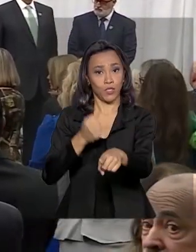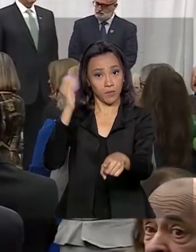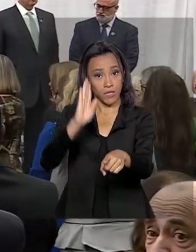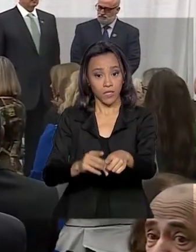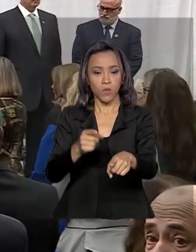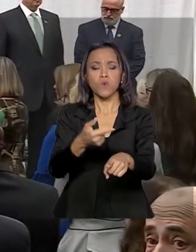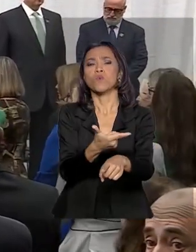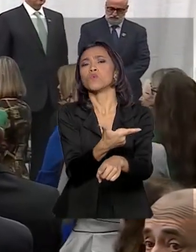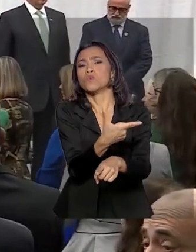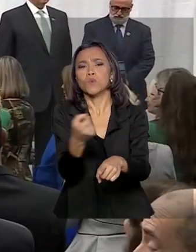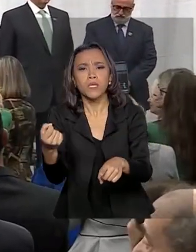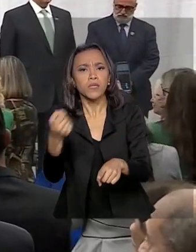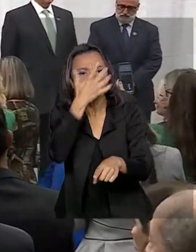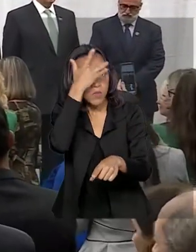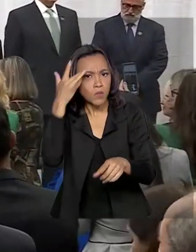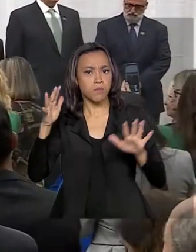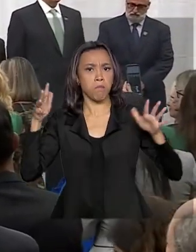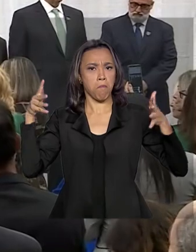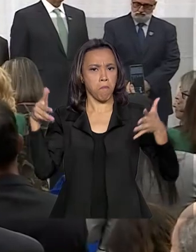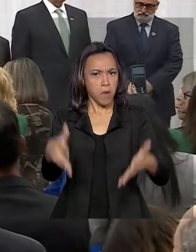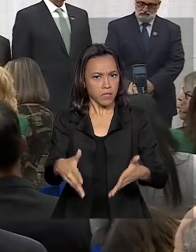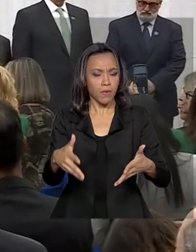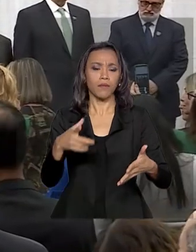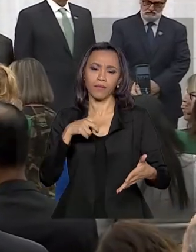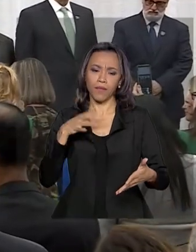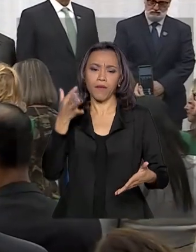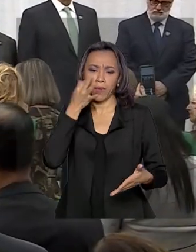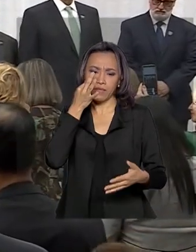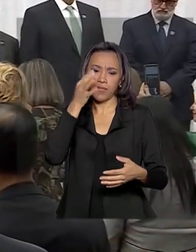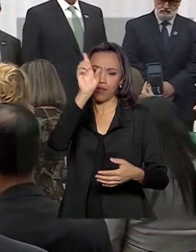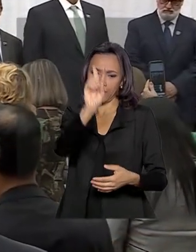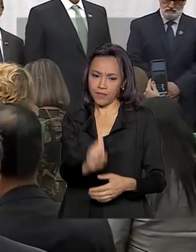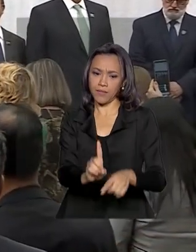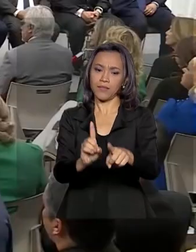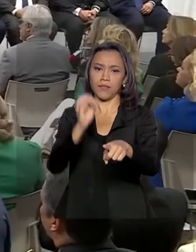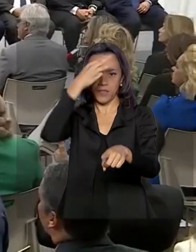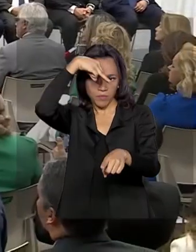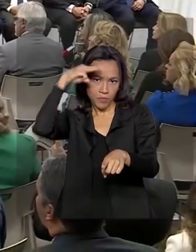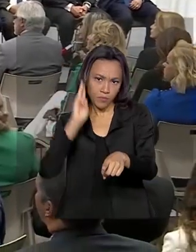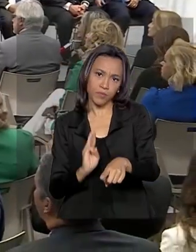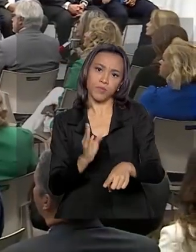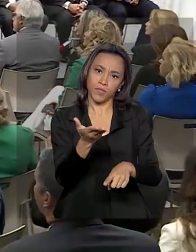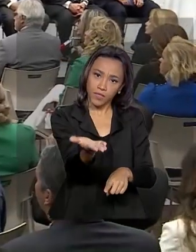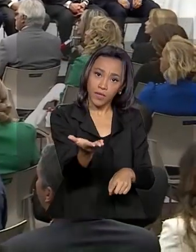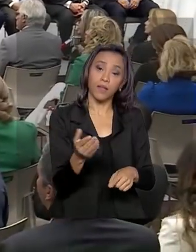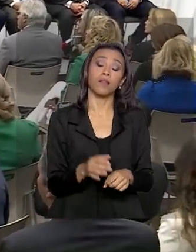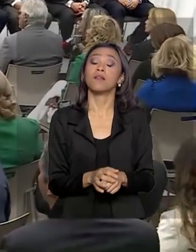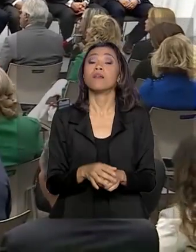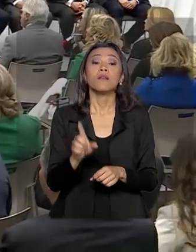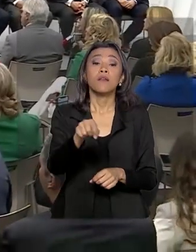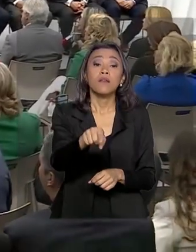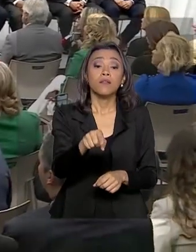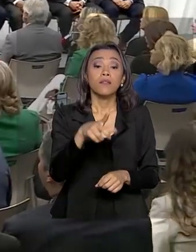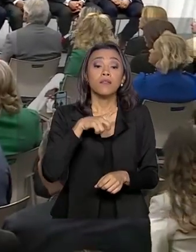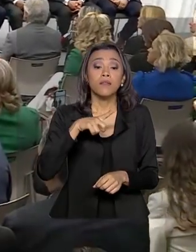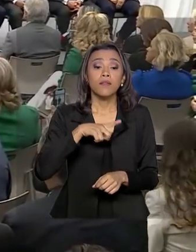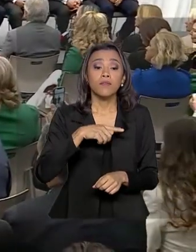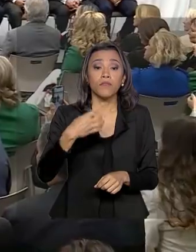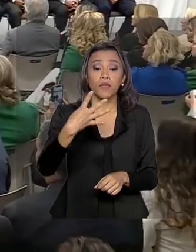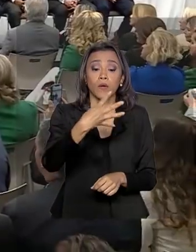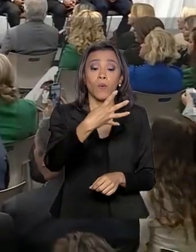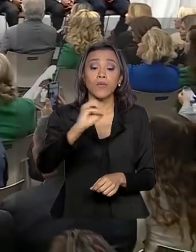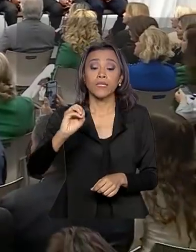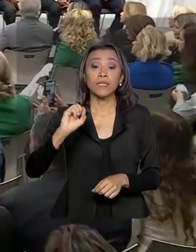participaram do encontro, que contou também com a presença da primeira-dama Michelle Bolsonaro. Cerca de 400 mil